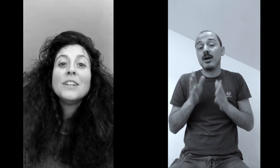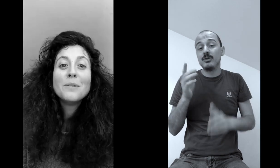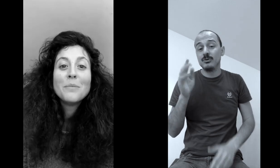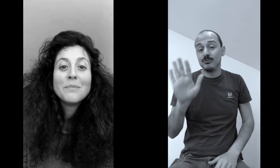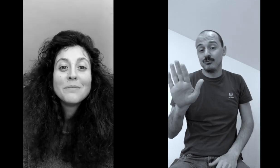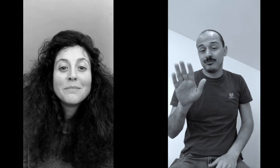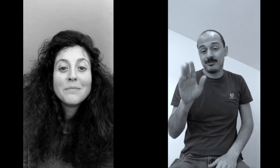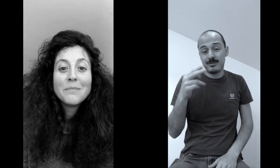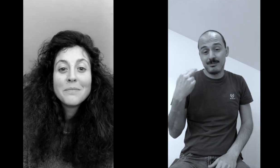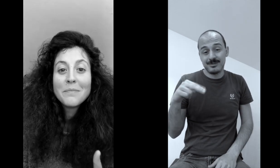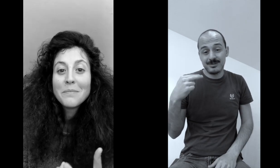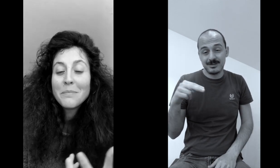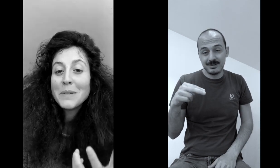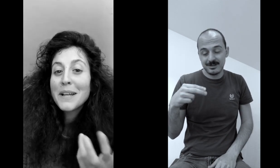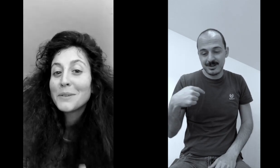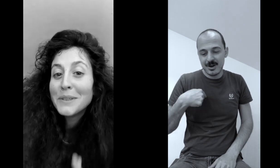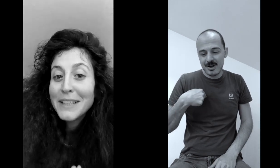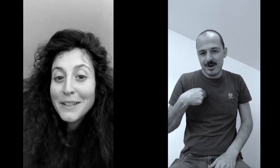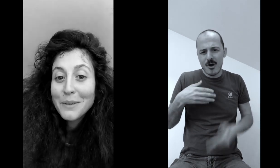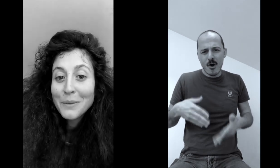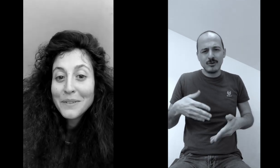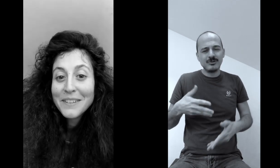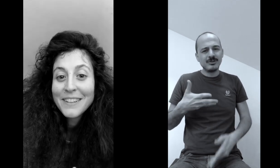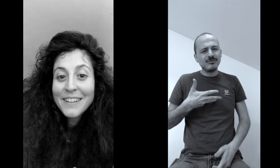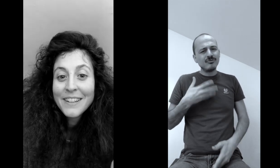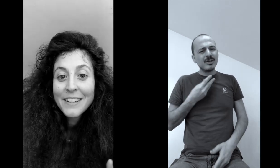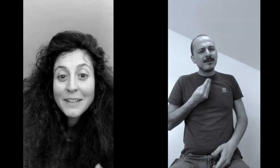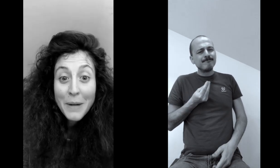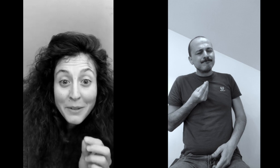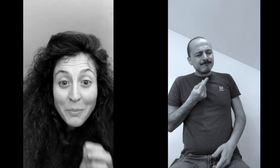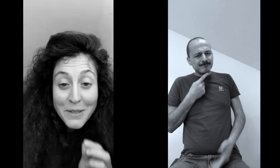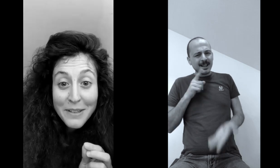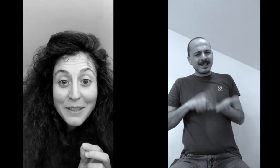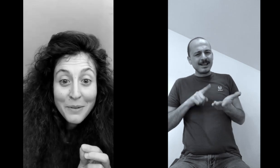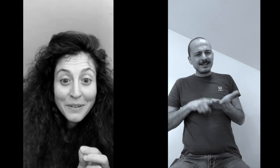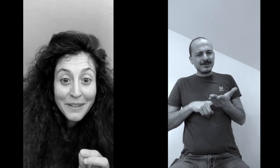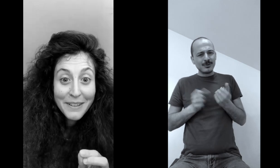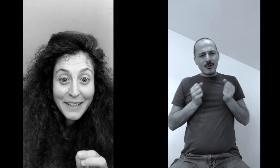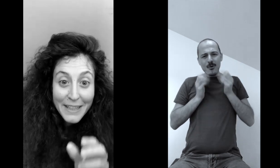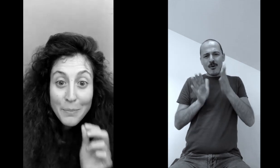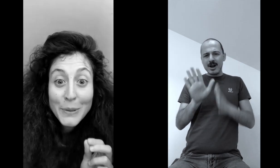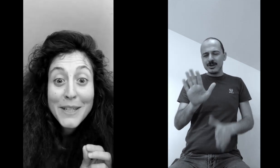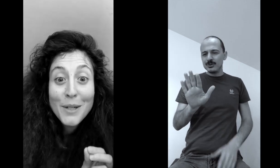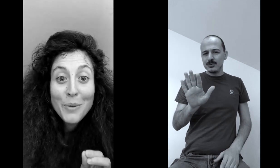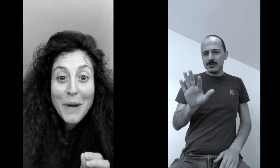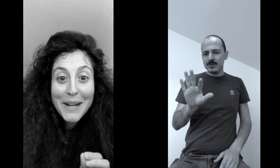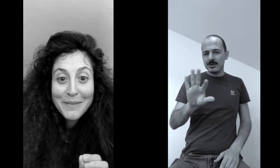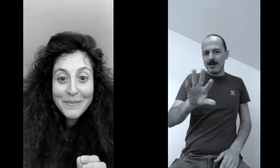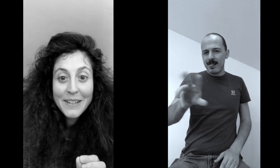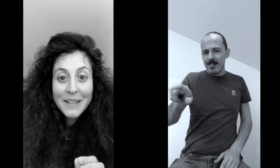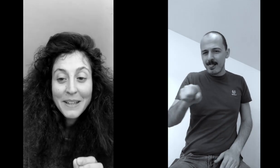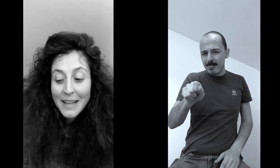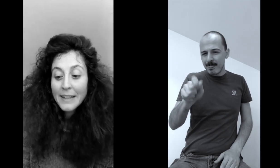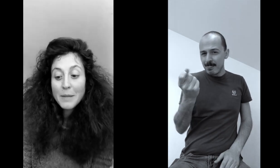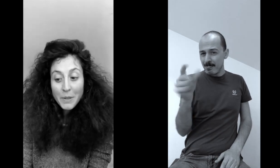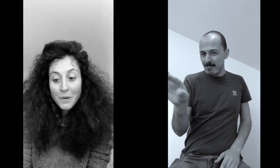oggi mi sento in diritto di prendere un pezzettino e di potertelo rubare